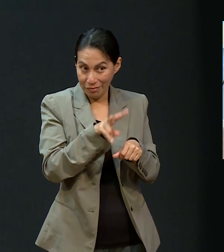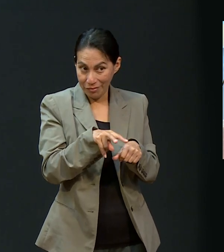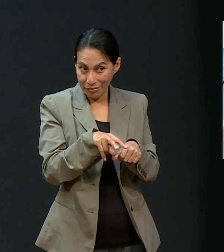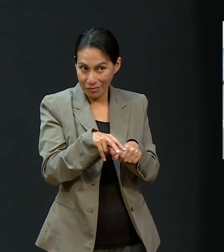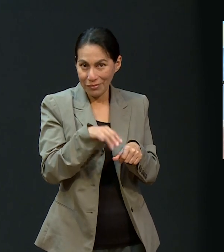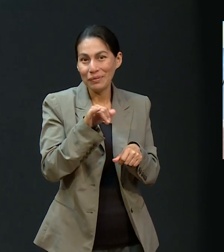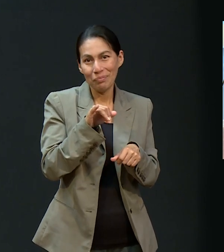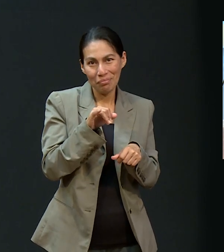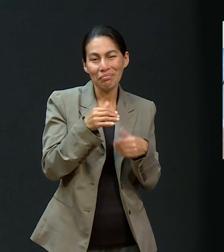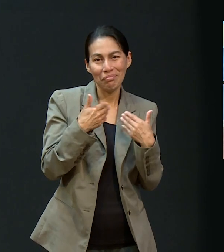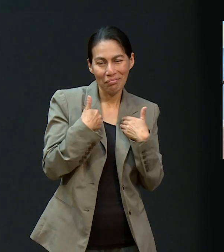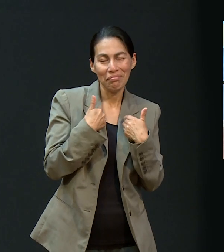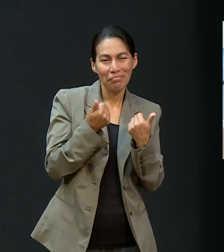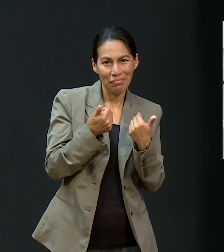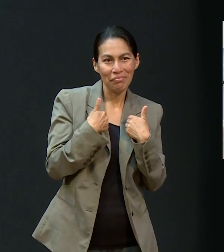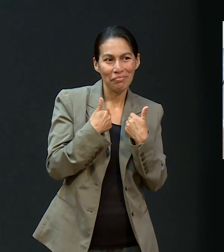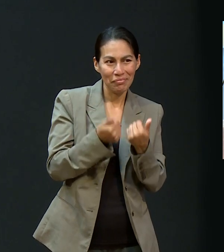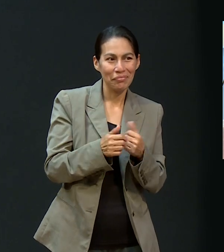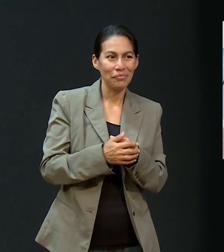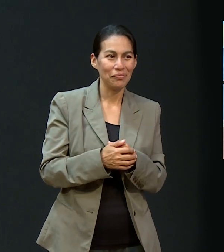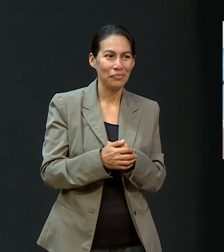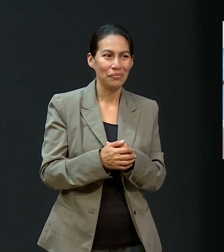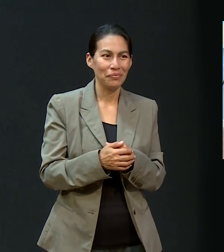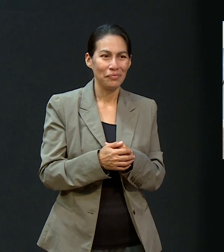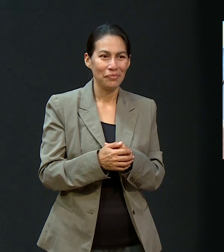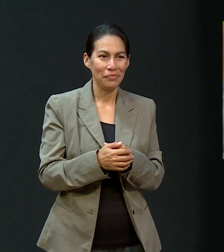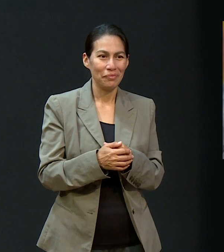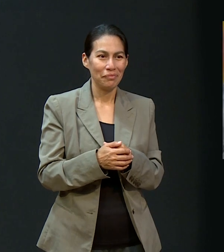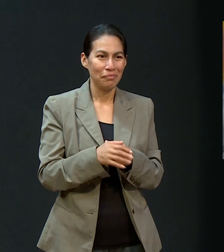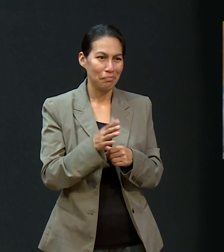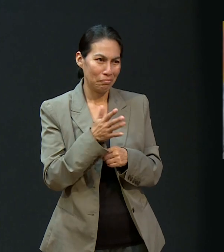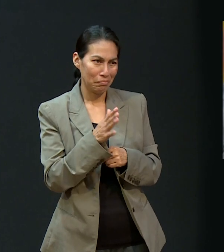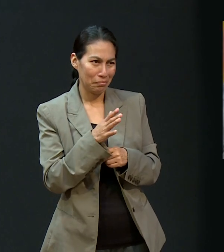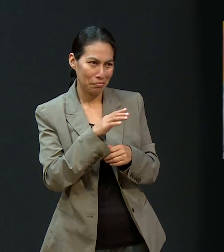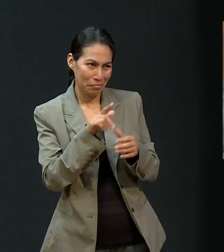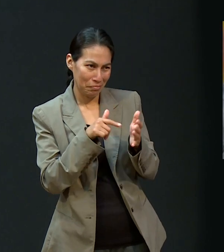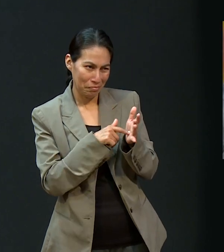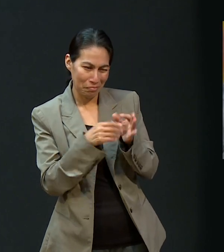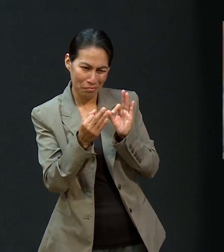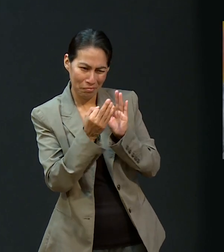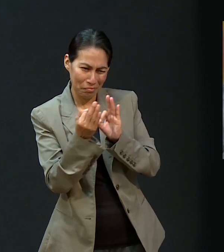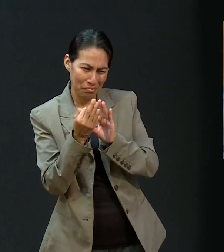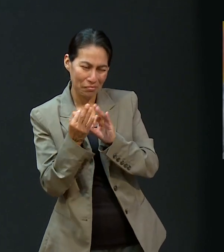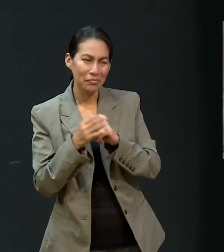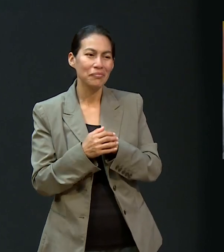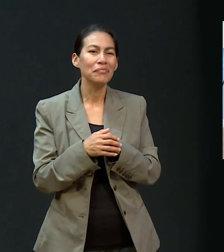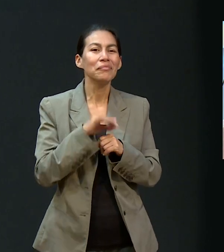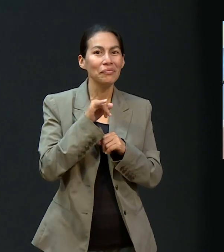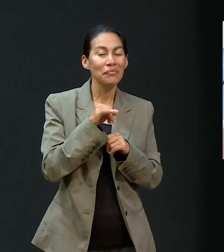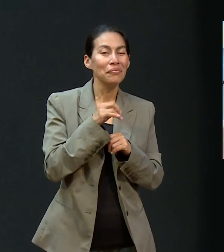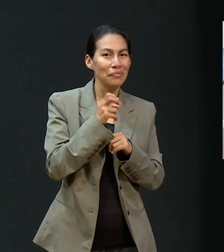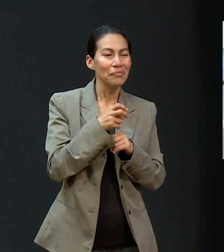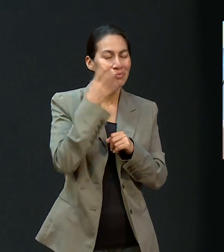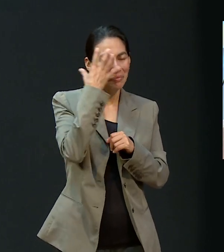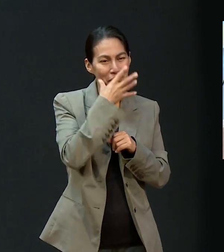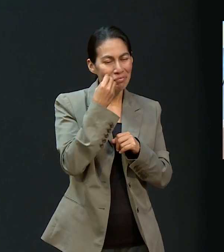Sí. Porque se comprenden, ¿no? O sea, más o menos del mismo lugar, ¿no? Sí, ve. Es